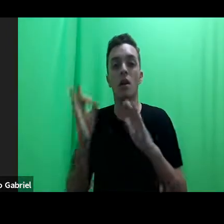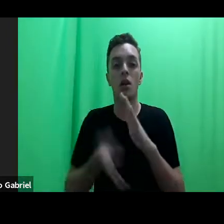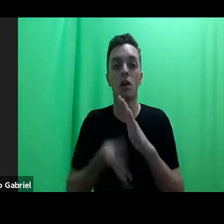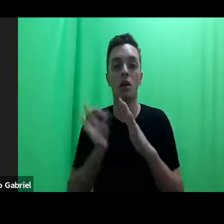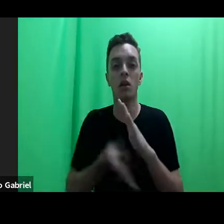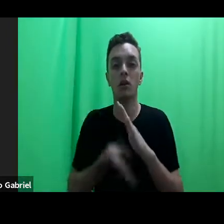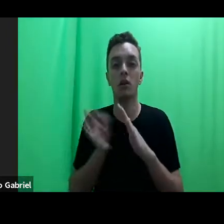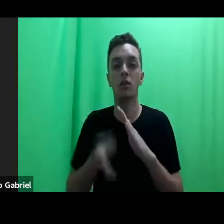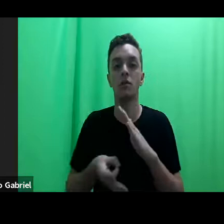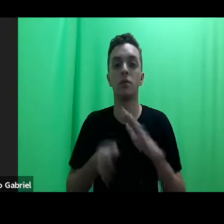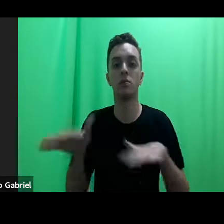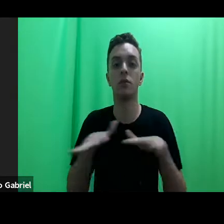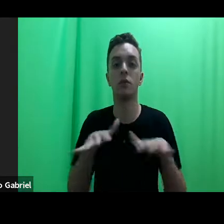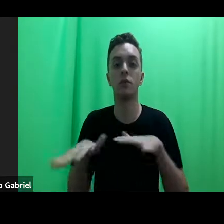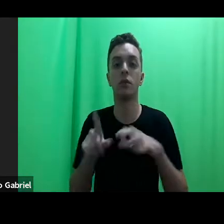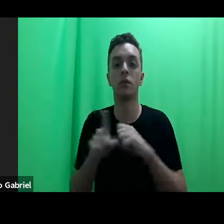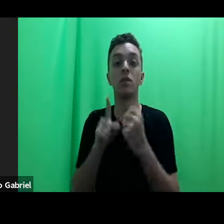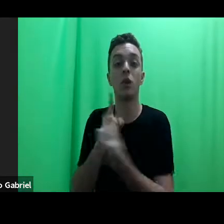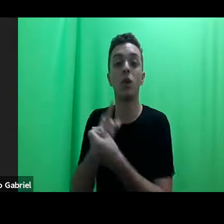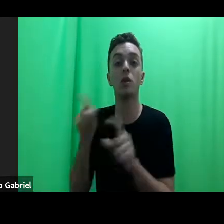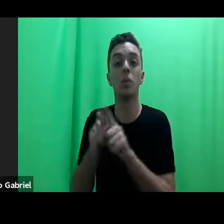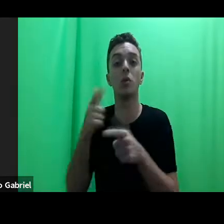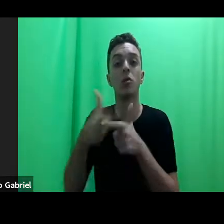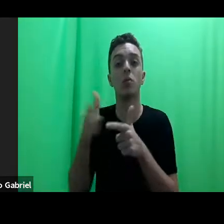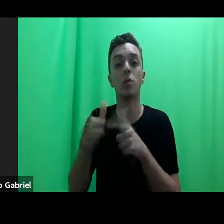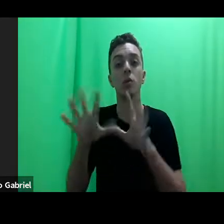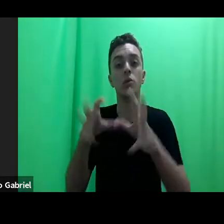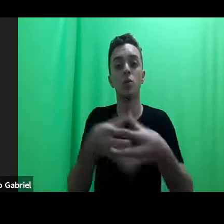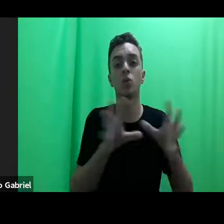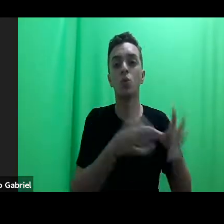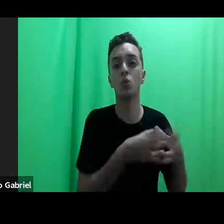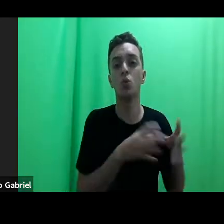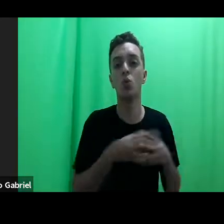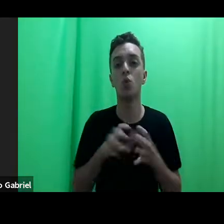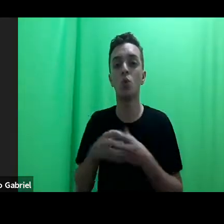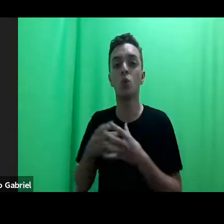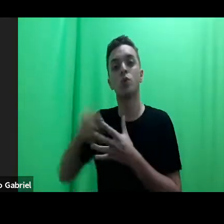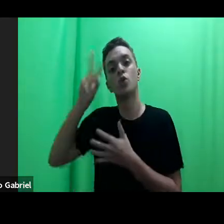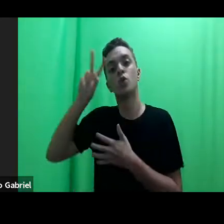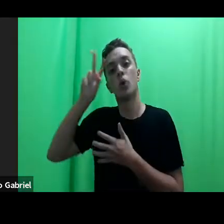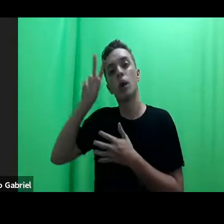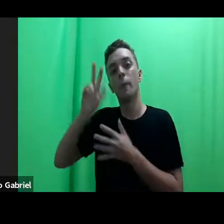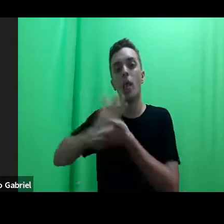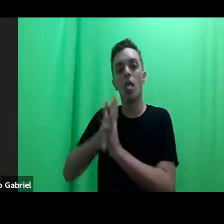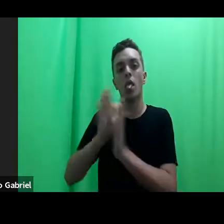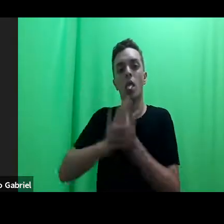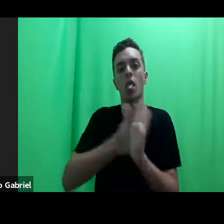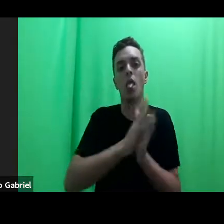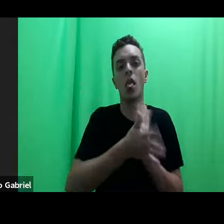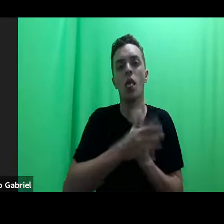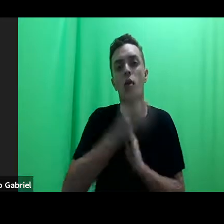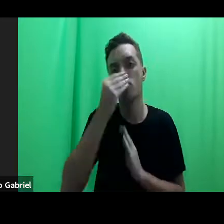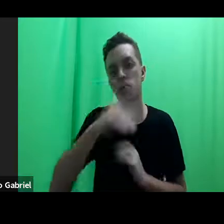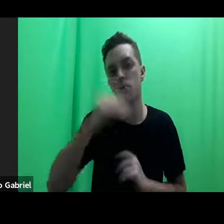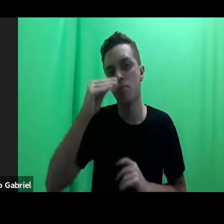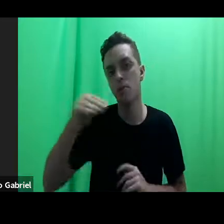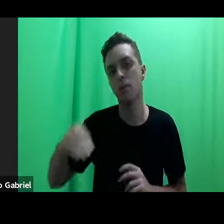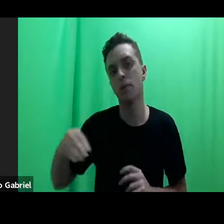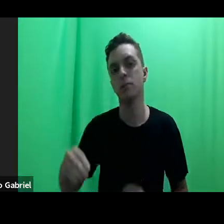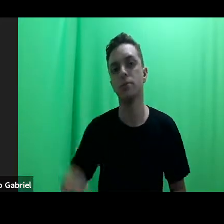movimentos sociais e com as lutas de grupos historicamente discriminados, oprimidos e excluídos.